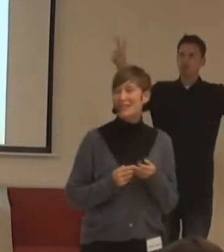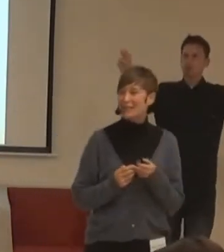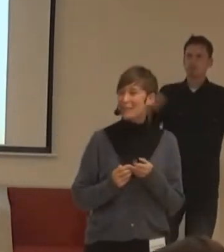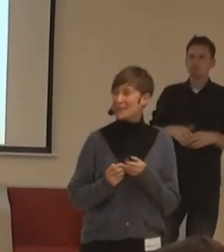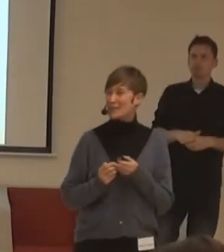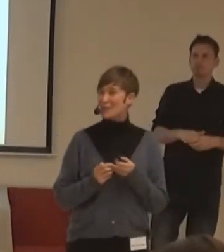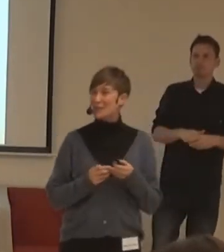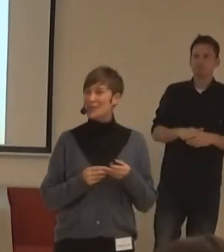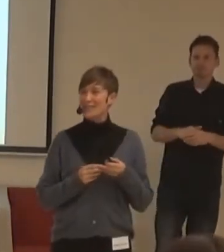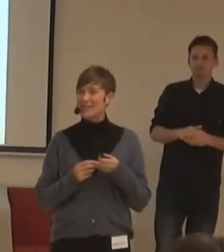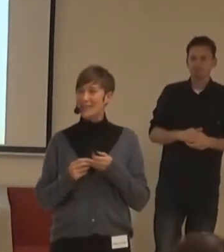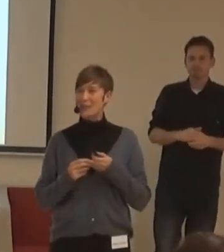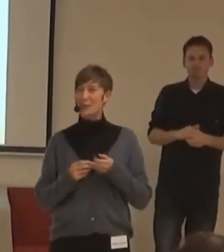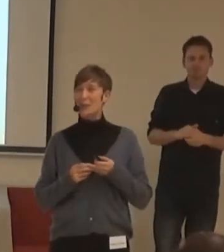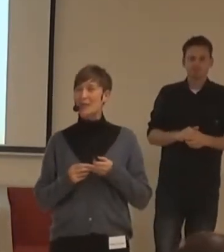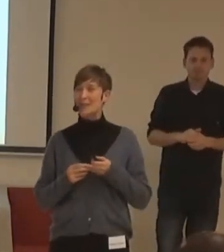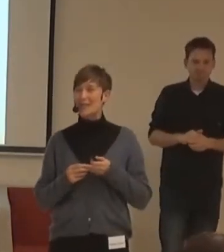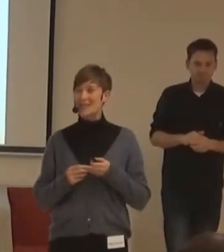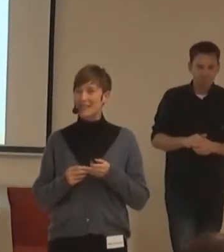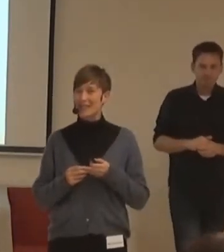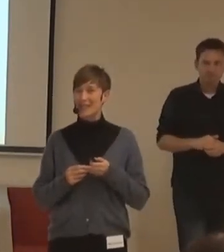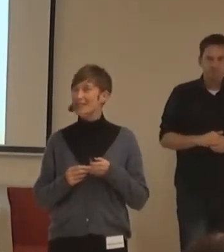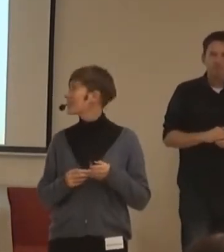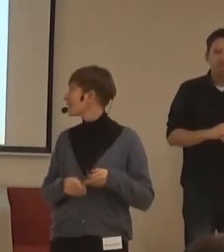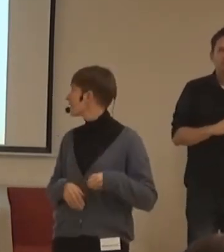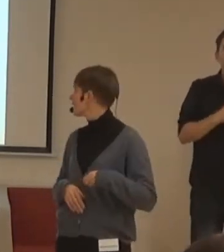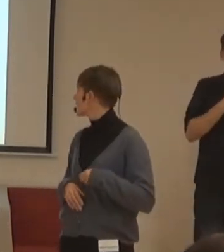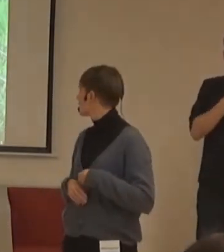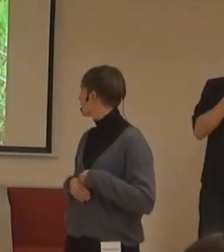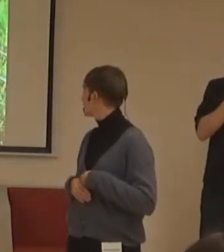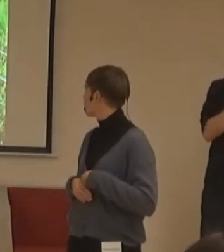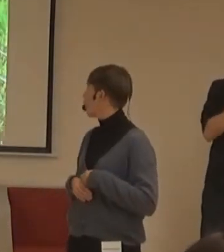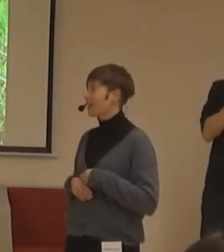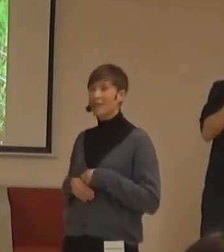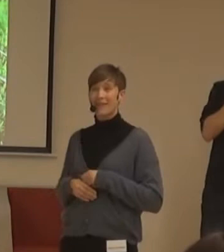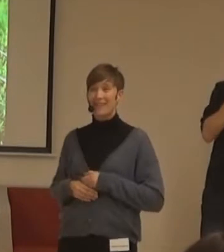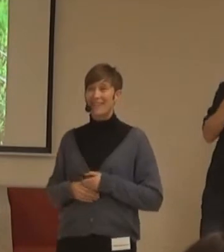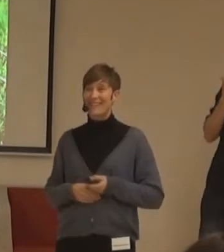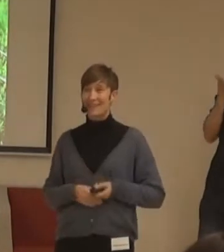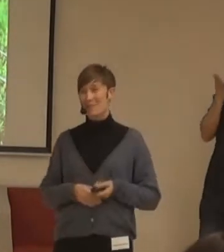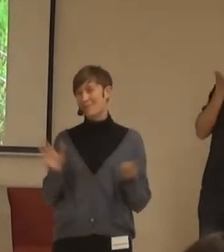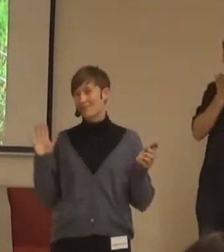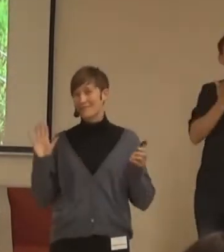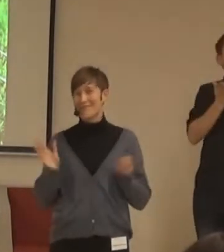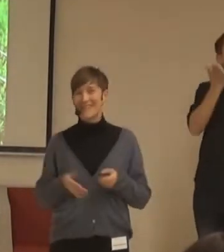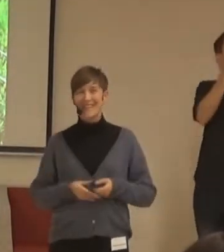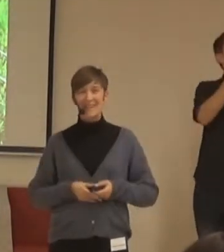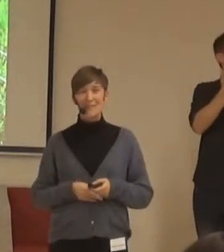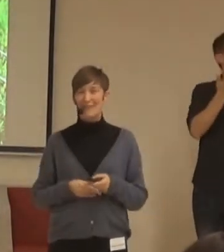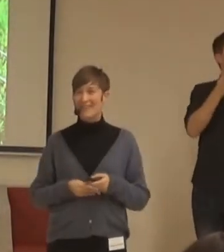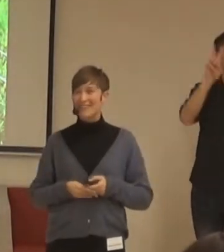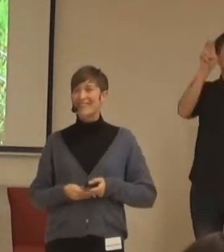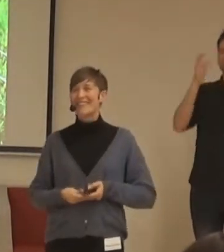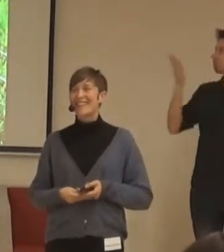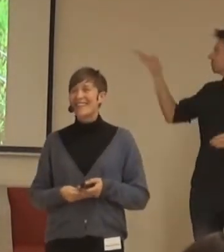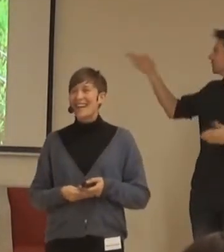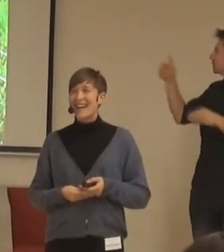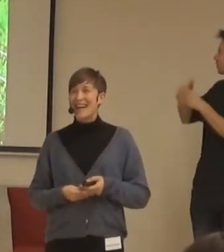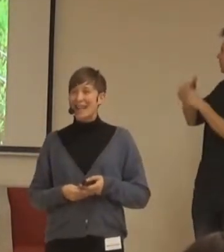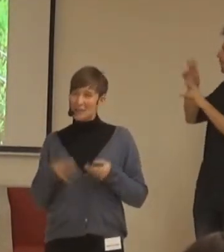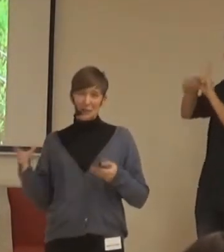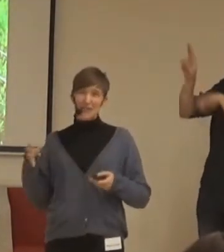Když se řekne přístupnost, tak si většinou lidi představí tohle. Nevím jak vy,